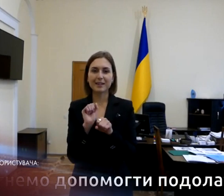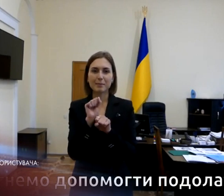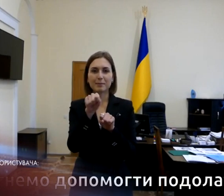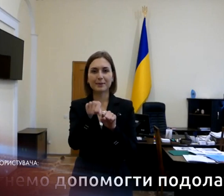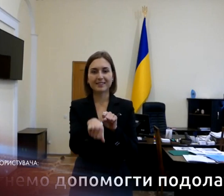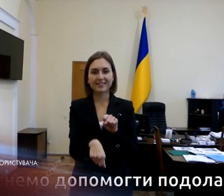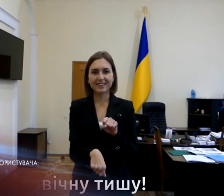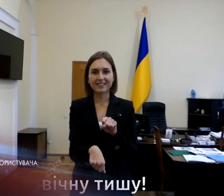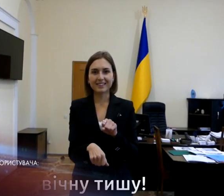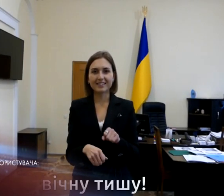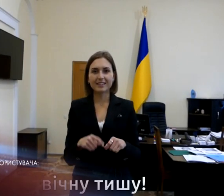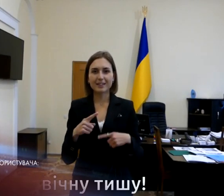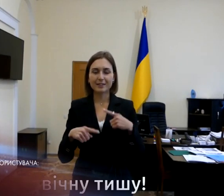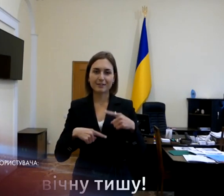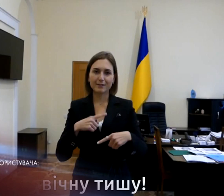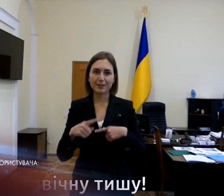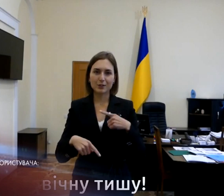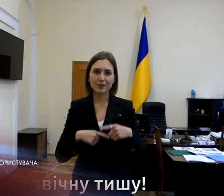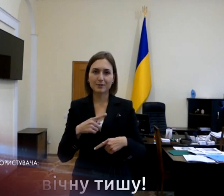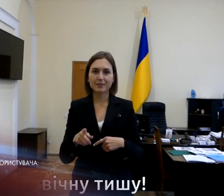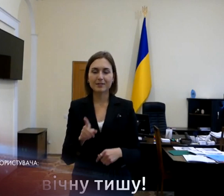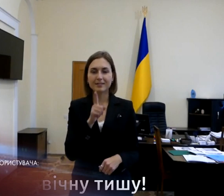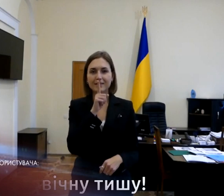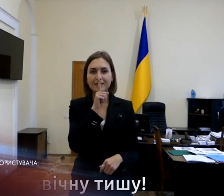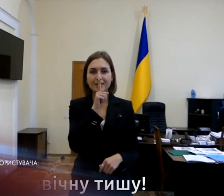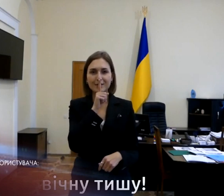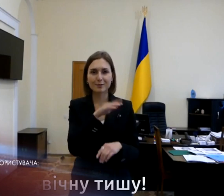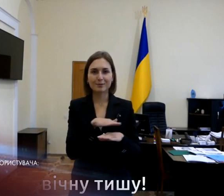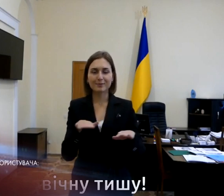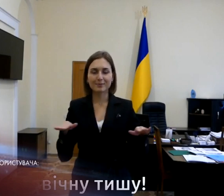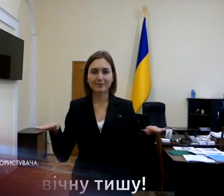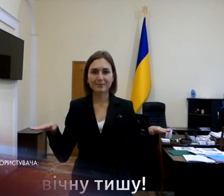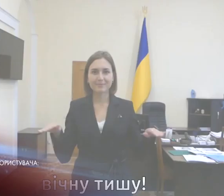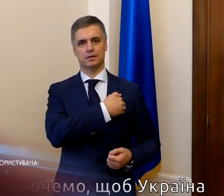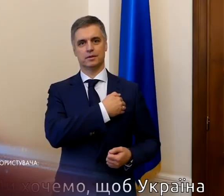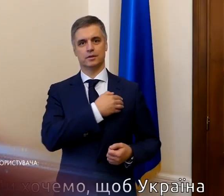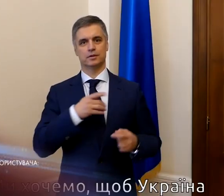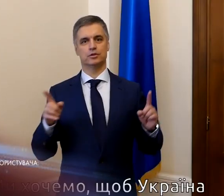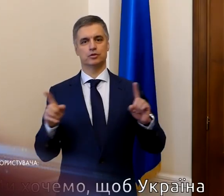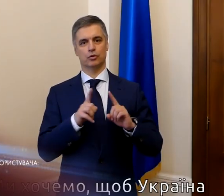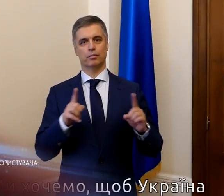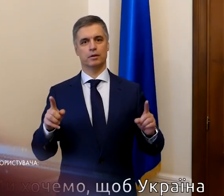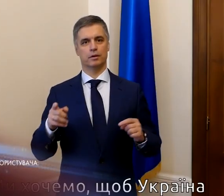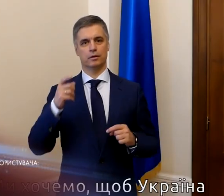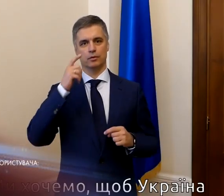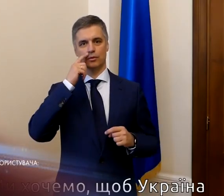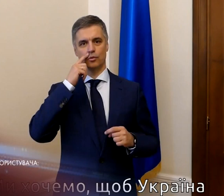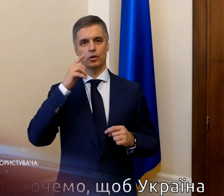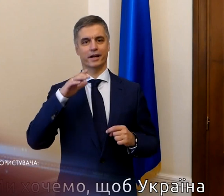візначають з 2018 року і завершується він у неділю з Міжнародним днем глухих, який цьогоріч візначають